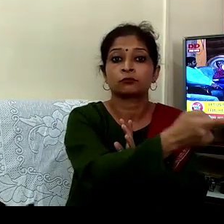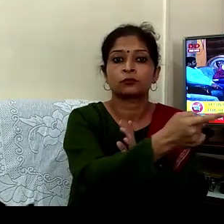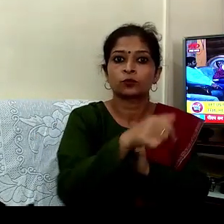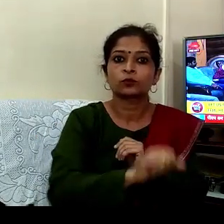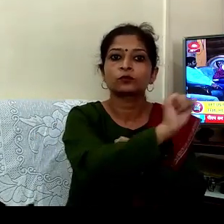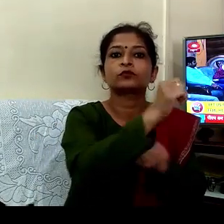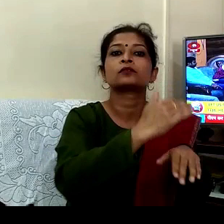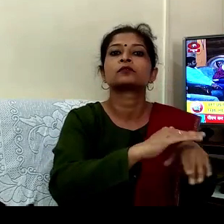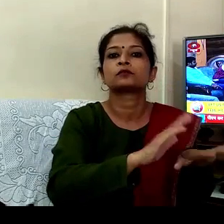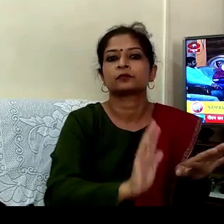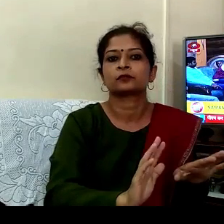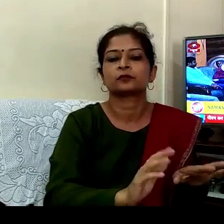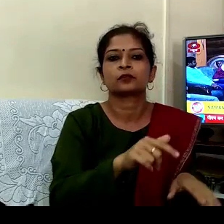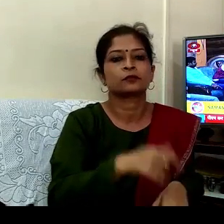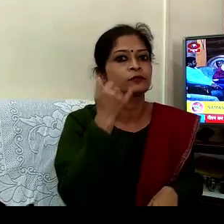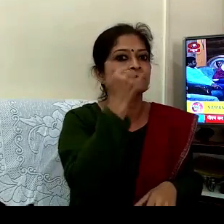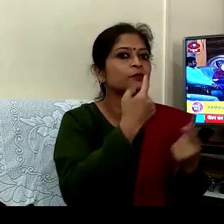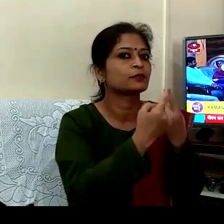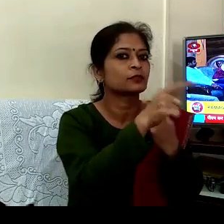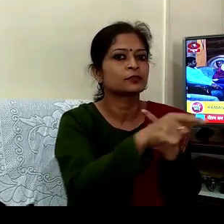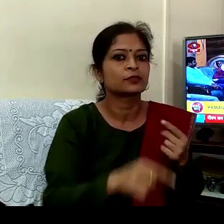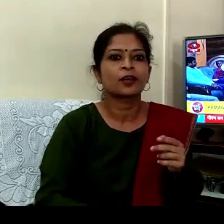سنتے ہیں رام نمستے